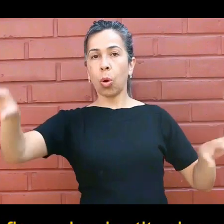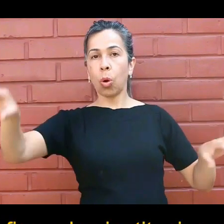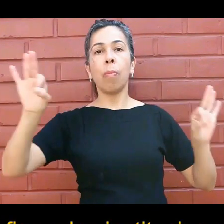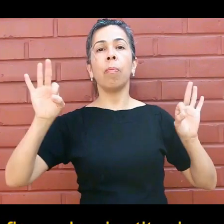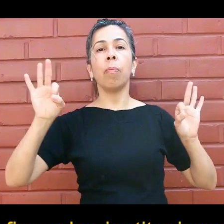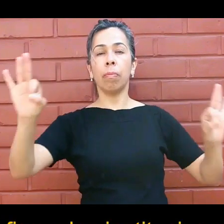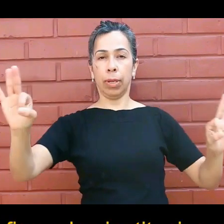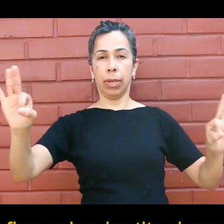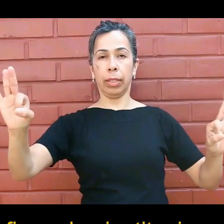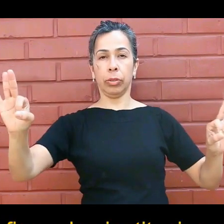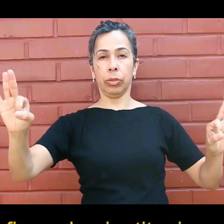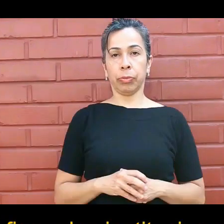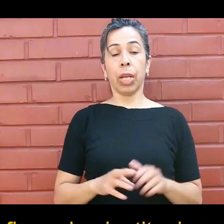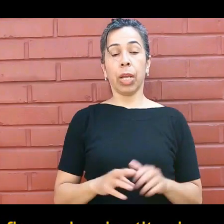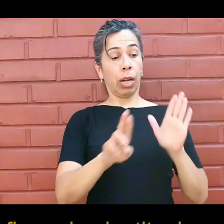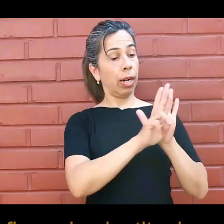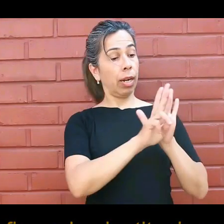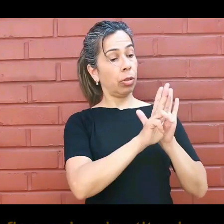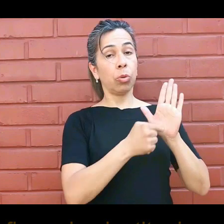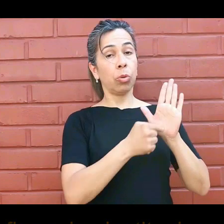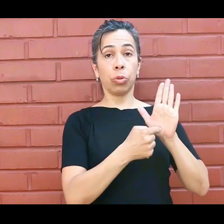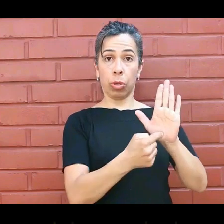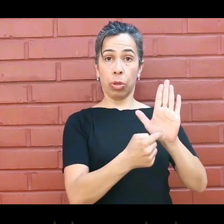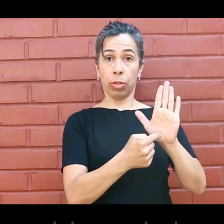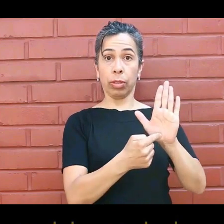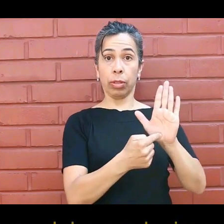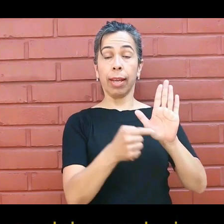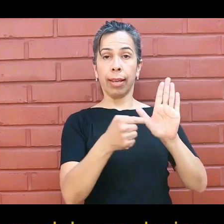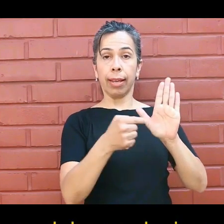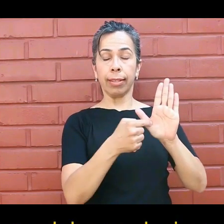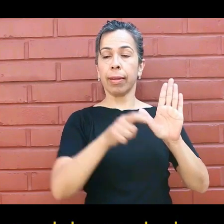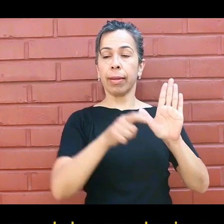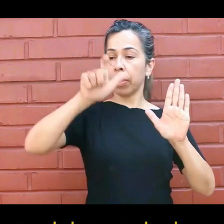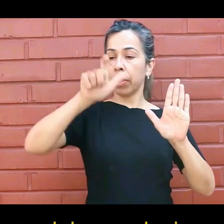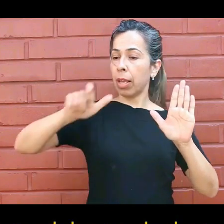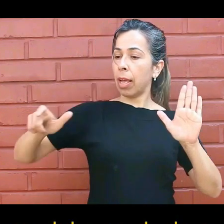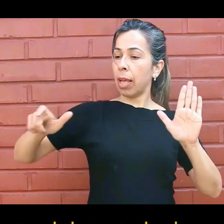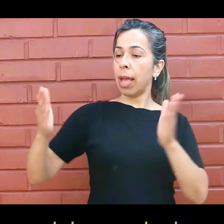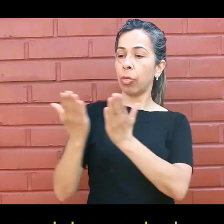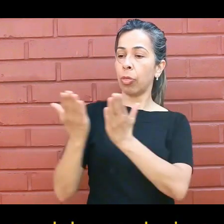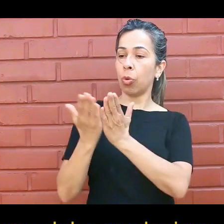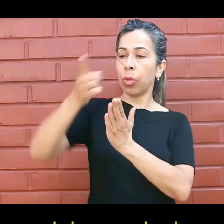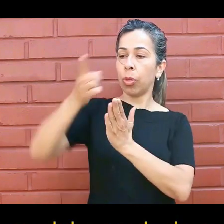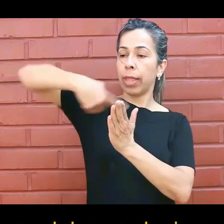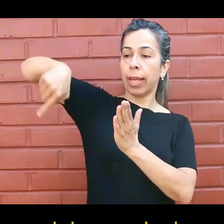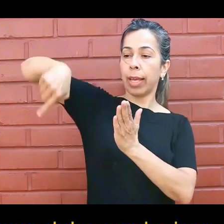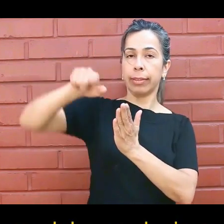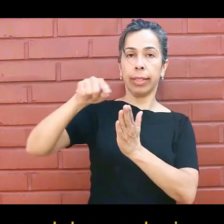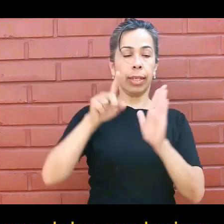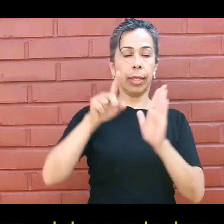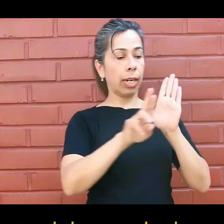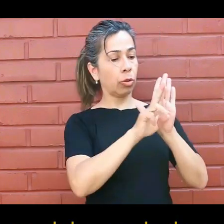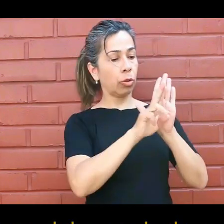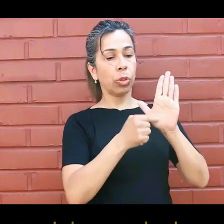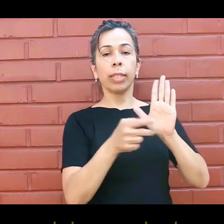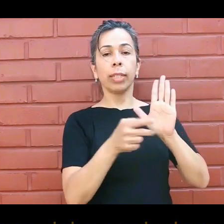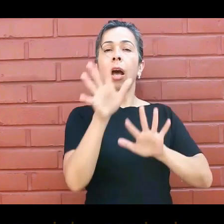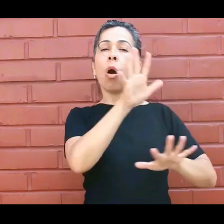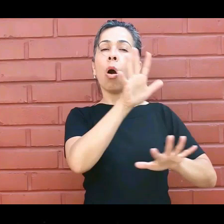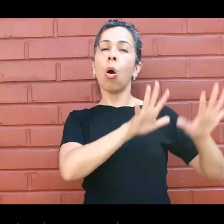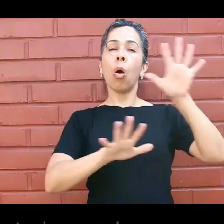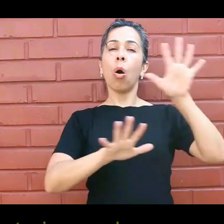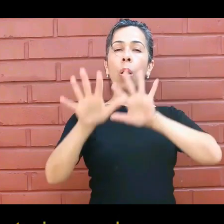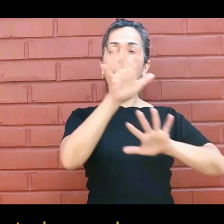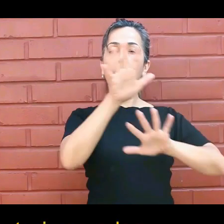normativo que define a las instituciones de los niveles obligatorios ¿Cómo debe